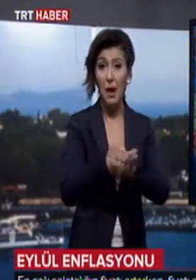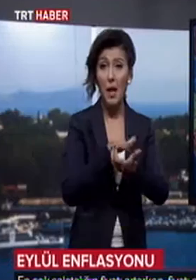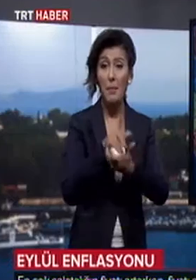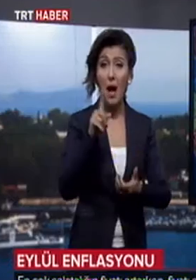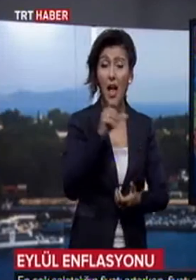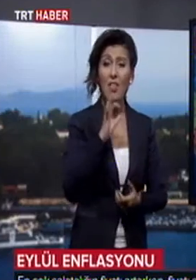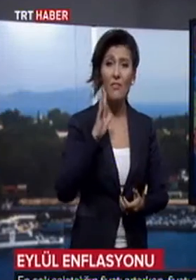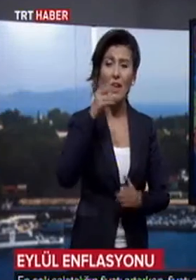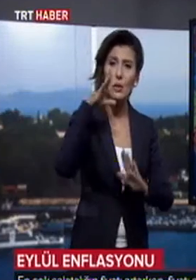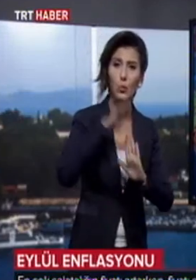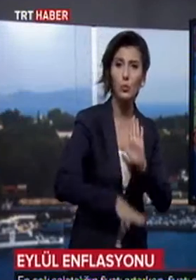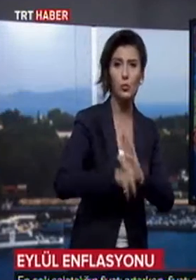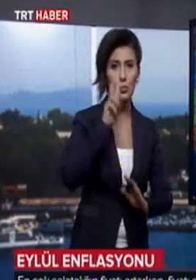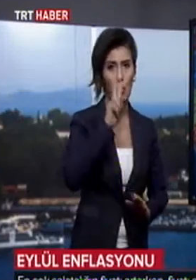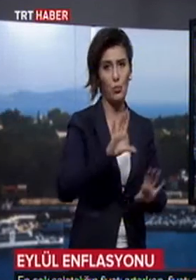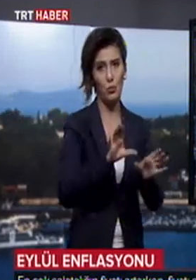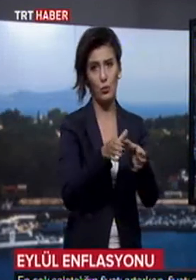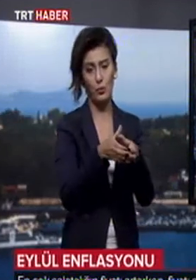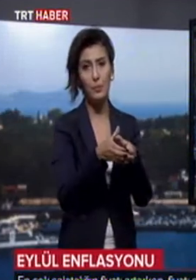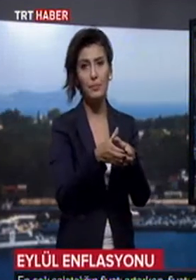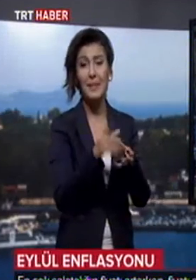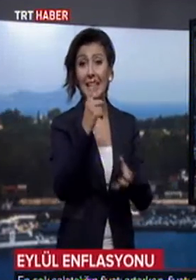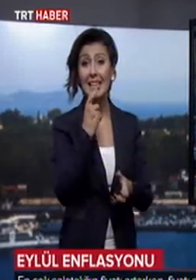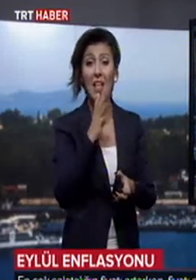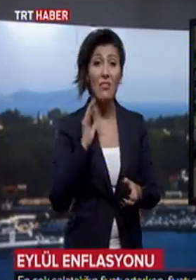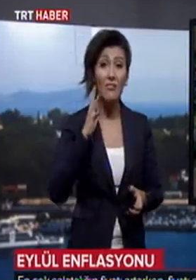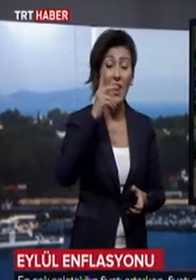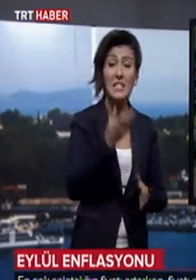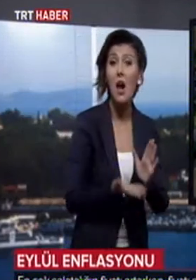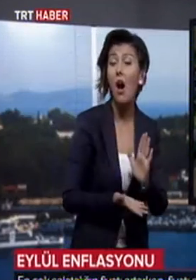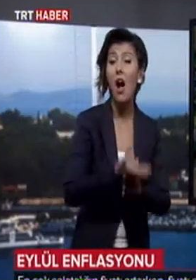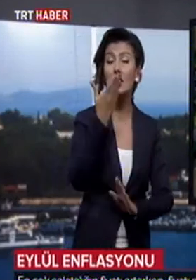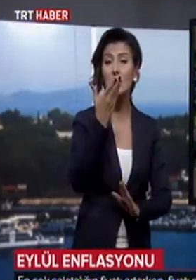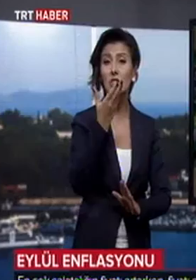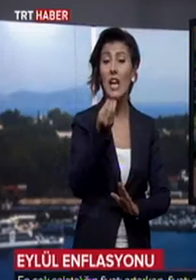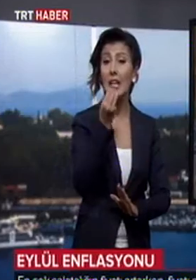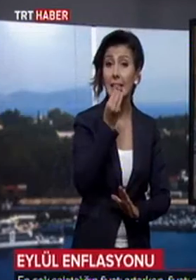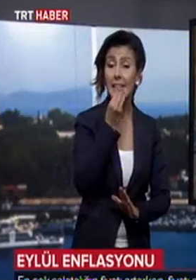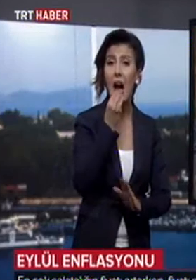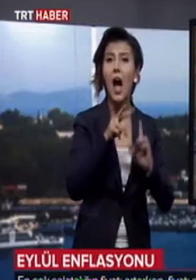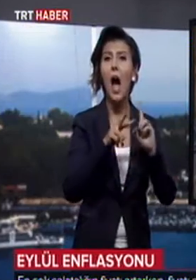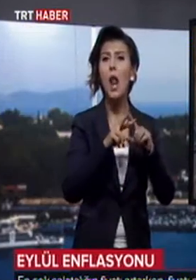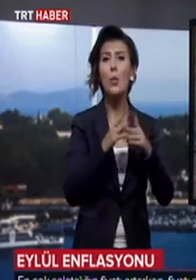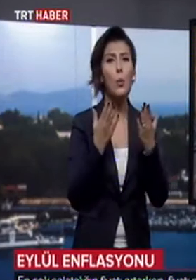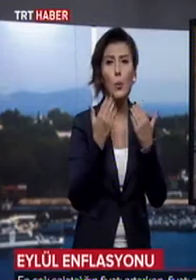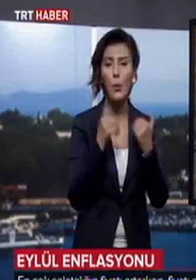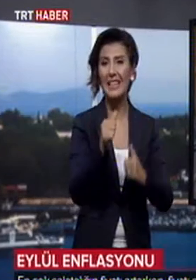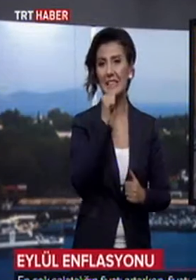aylık en fazla düşüş gösteren grup oldu. Yıllık en fazla artış ise gıda ve alkolysüz içecekler grubunda yaşandı.